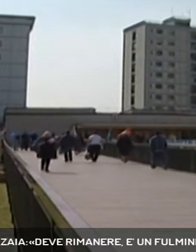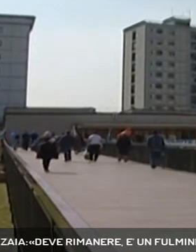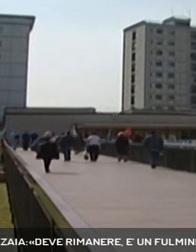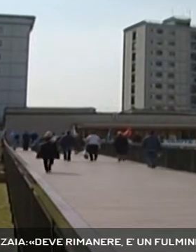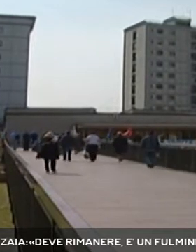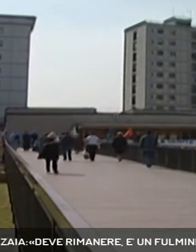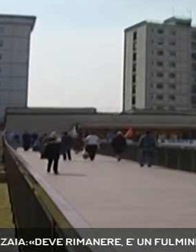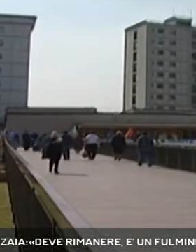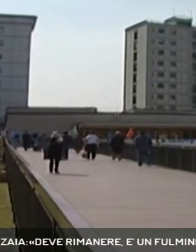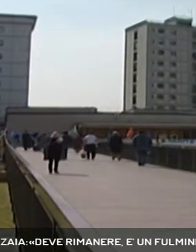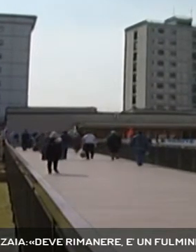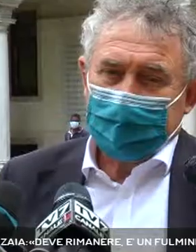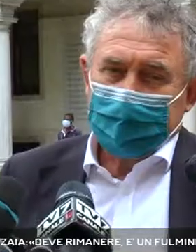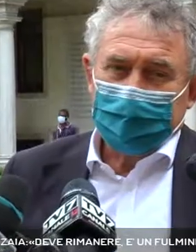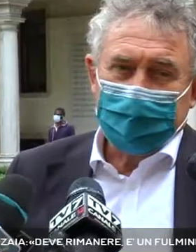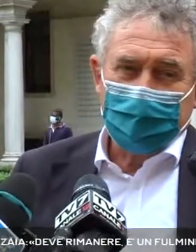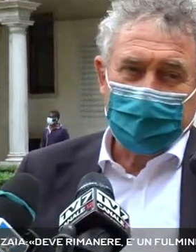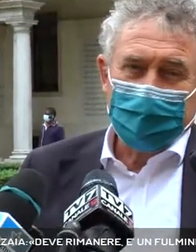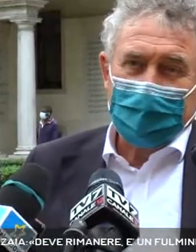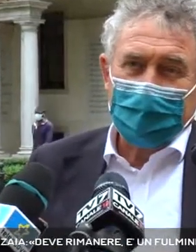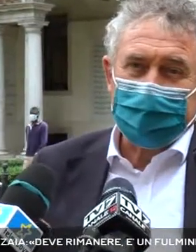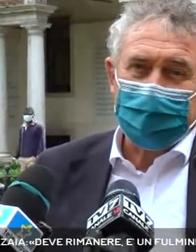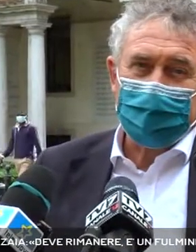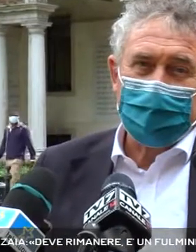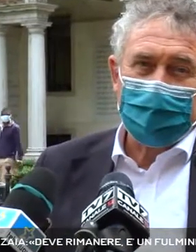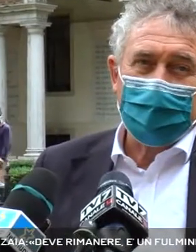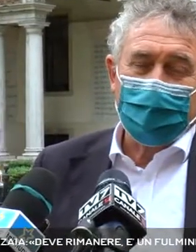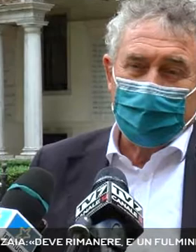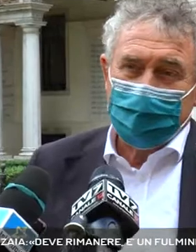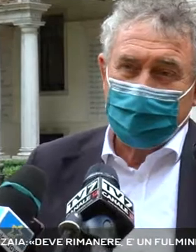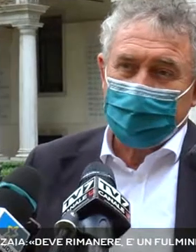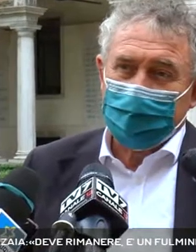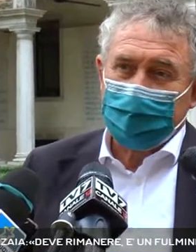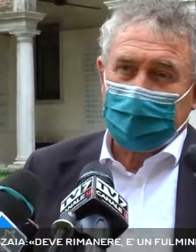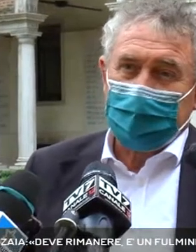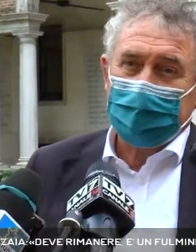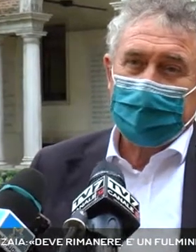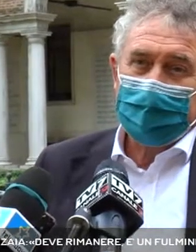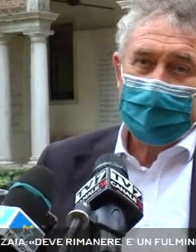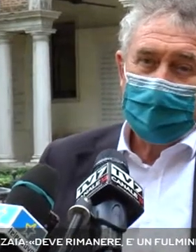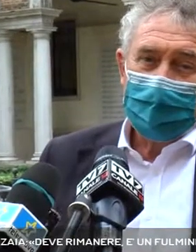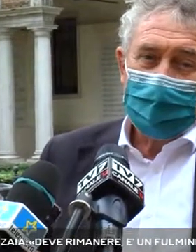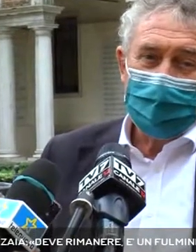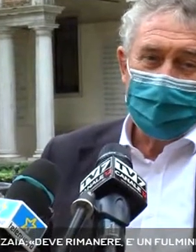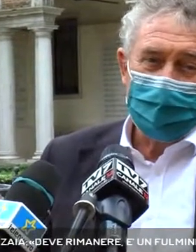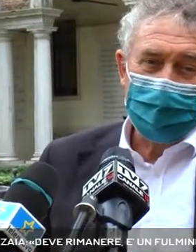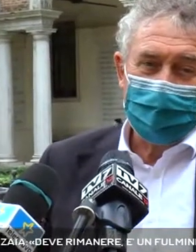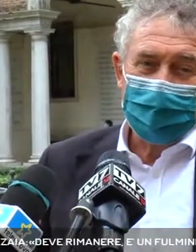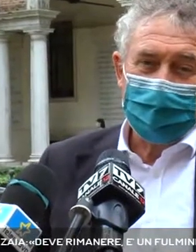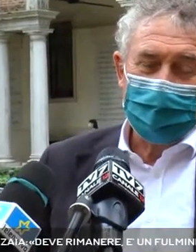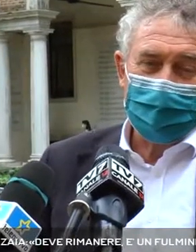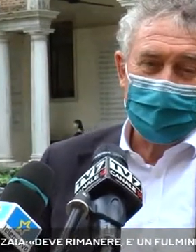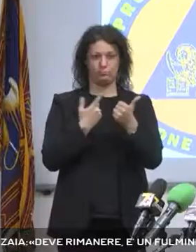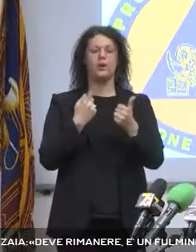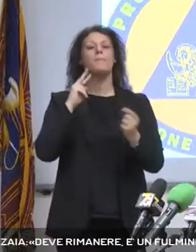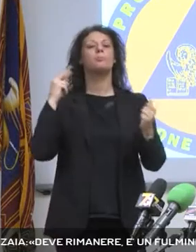Flora, la guida dell'azienda ospedaliera di Padova, all'ultimo posto. Il direttore interessato non avrebbe preso bene questa graduatoria parlando di un avviso di